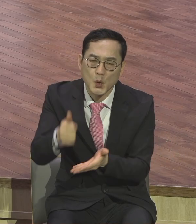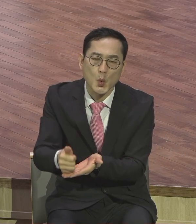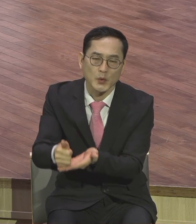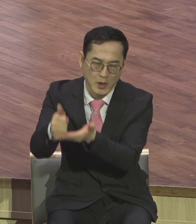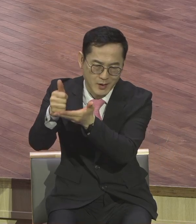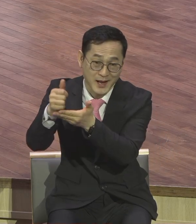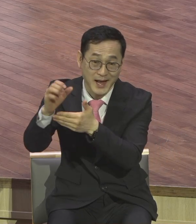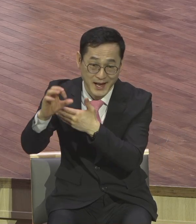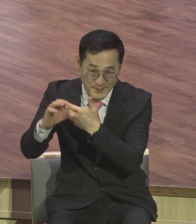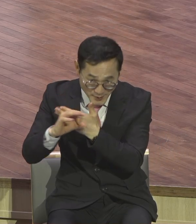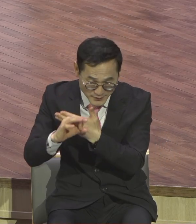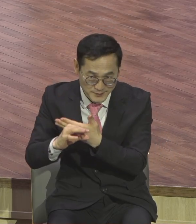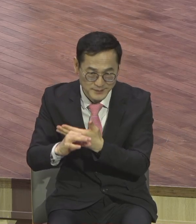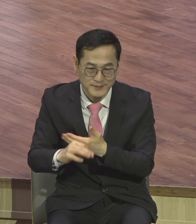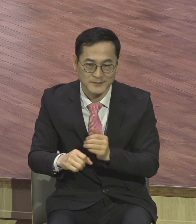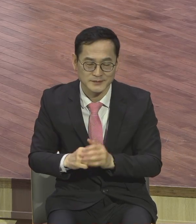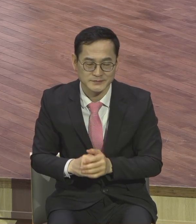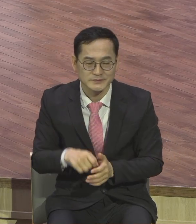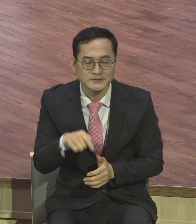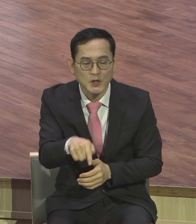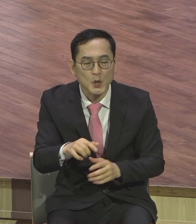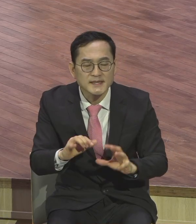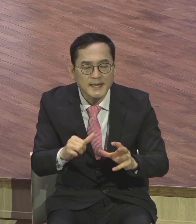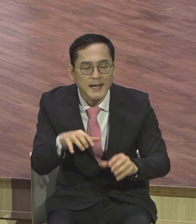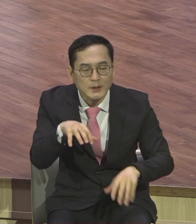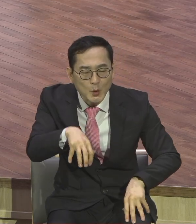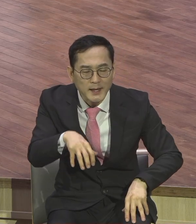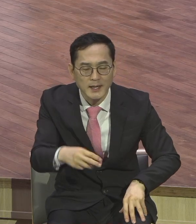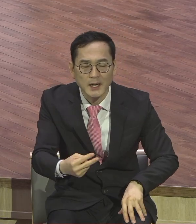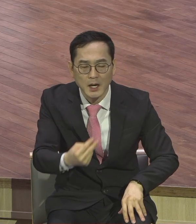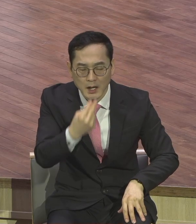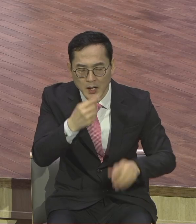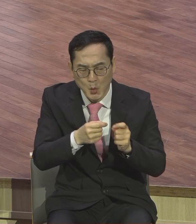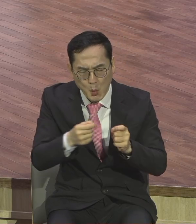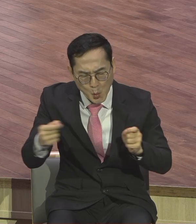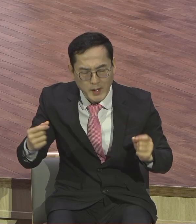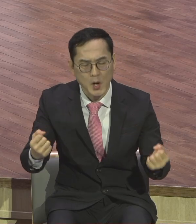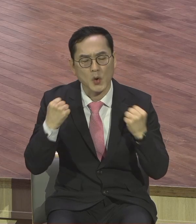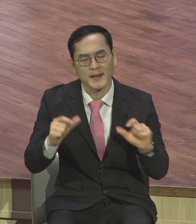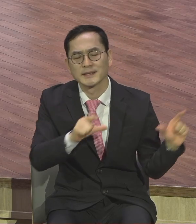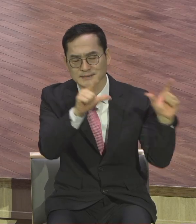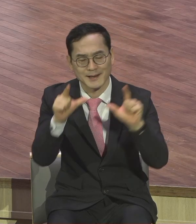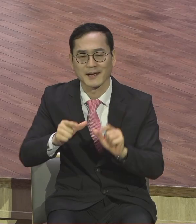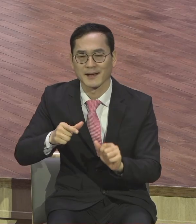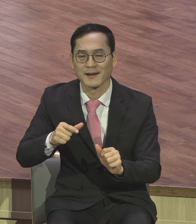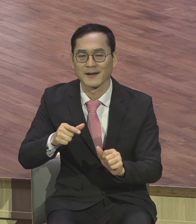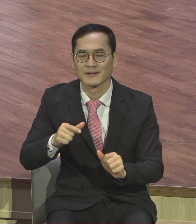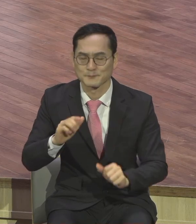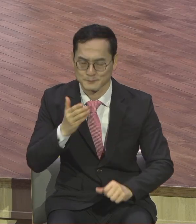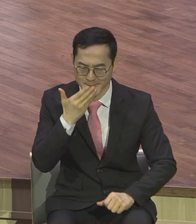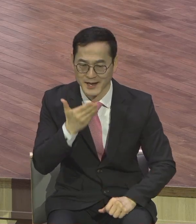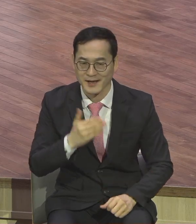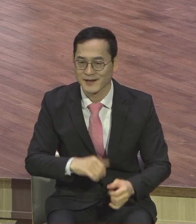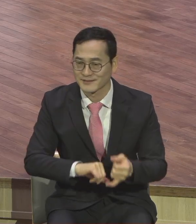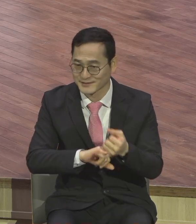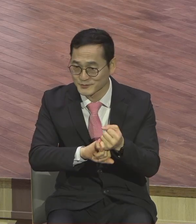내게 준 땅에서 너 생명이 길리라. 생명이 길리라.